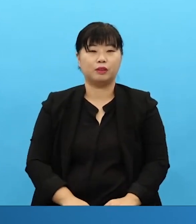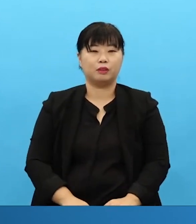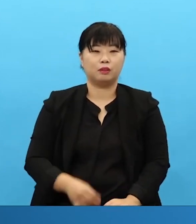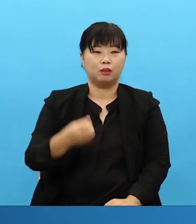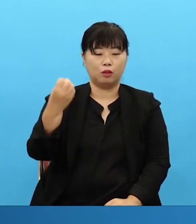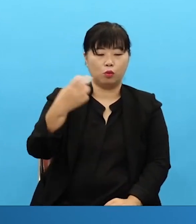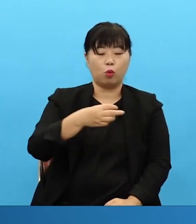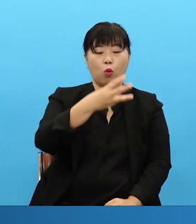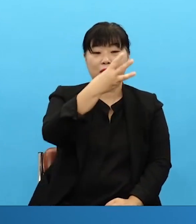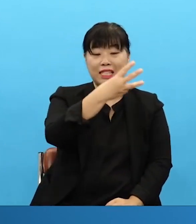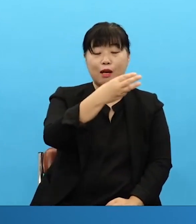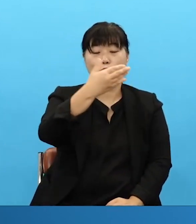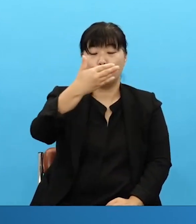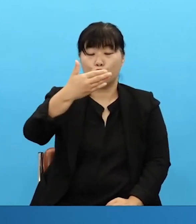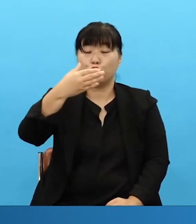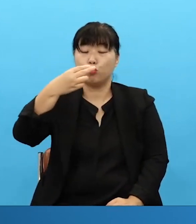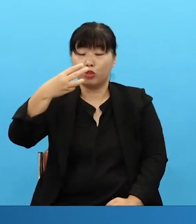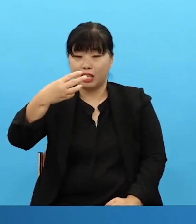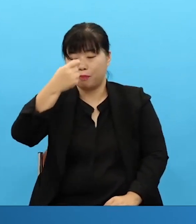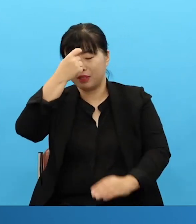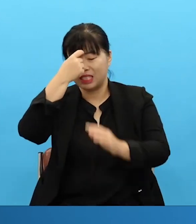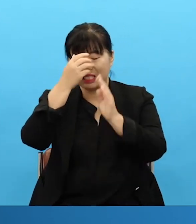And within our 393 prayer, we must find our rhythm.